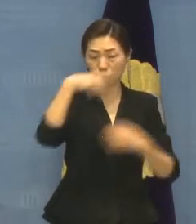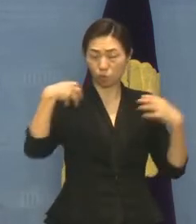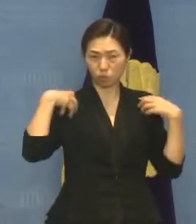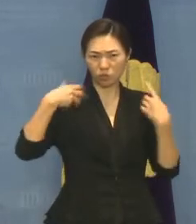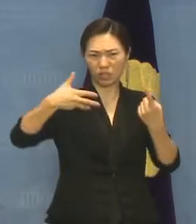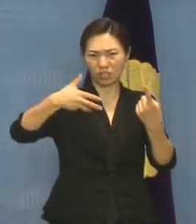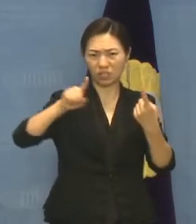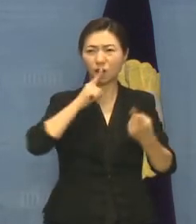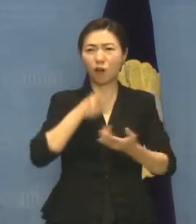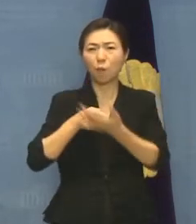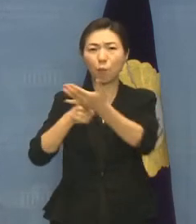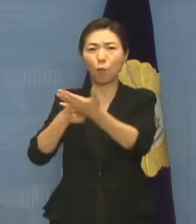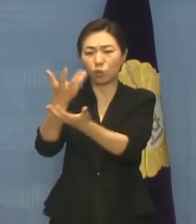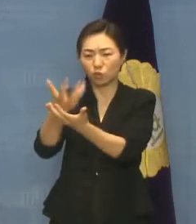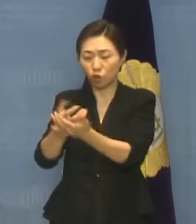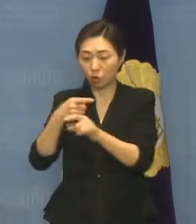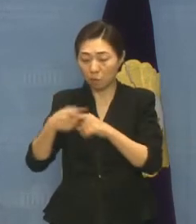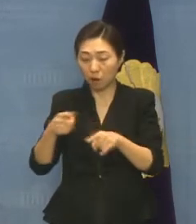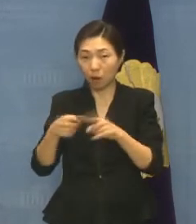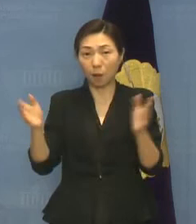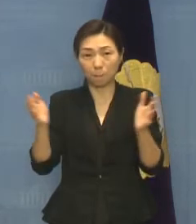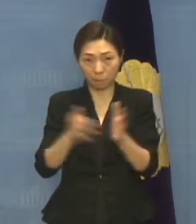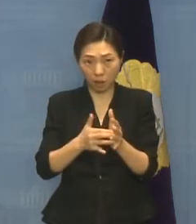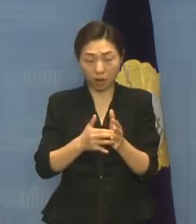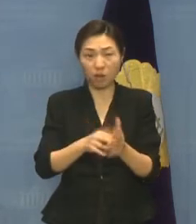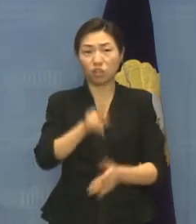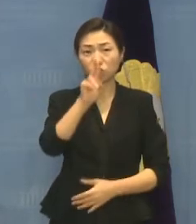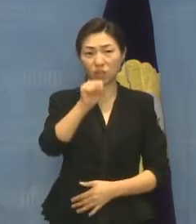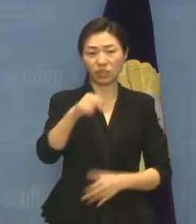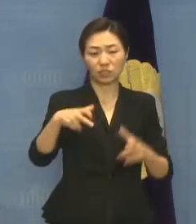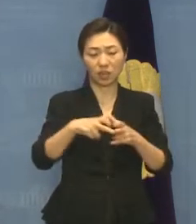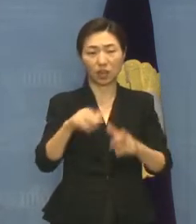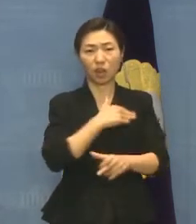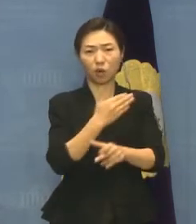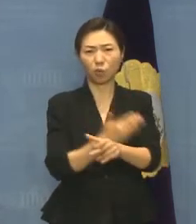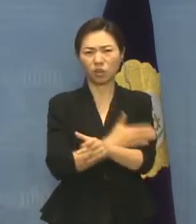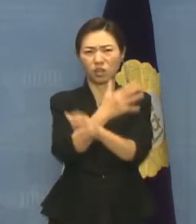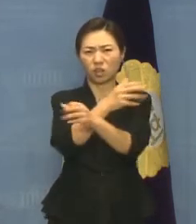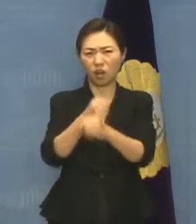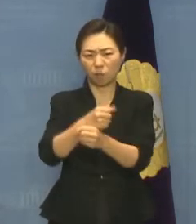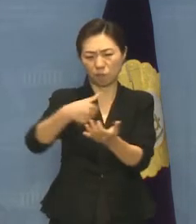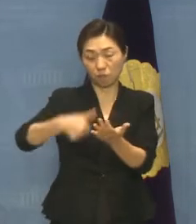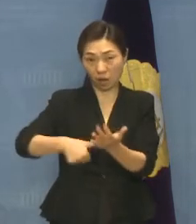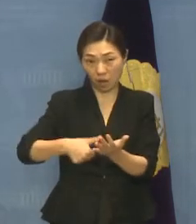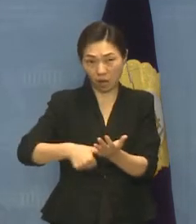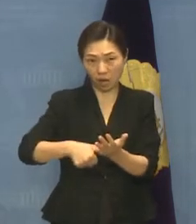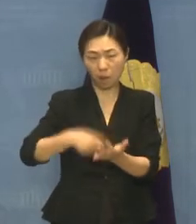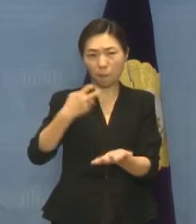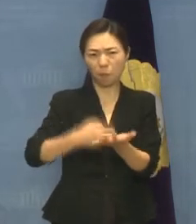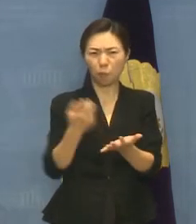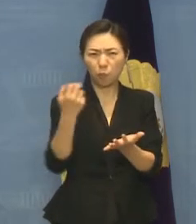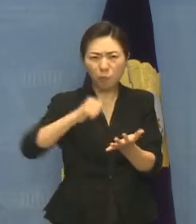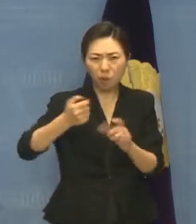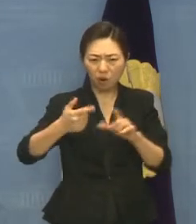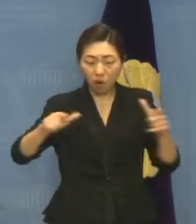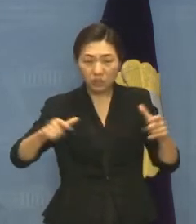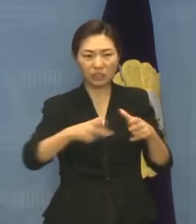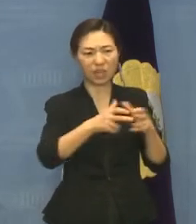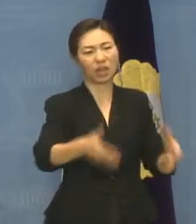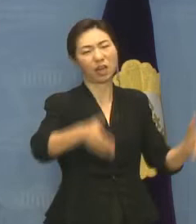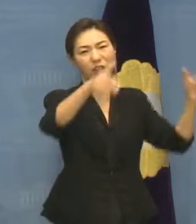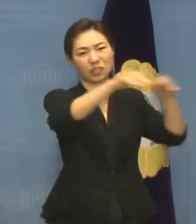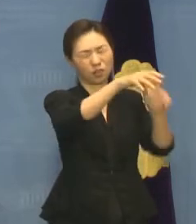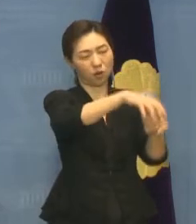심의를 하였고 유엔장애인권리위원회 협약계에 위배되는 장애 등급제 시설화 폐지 등을